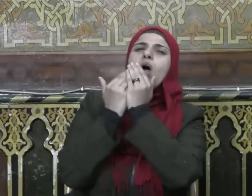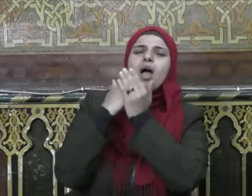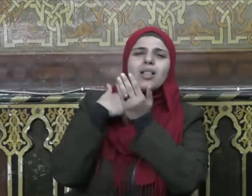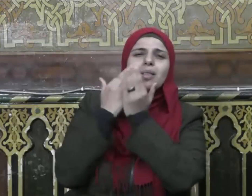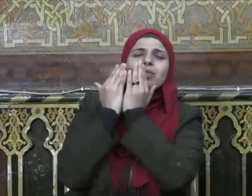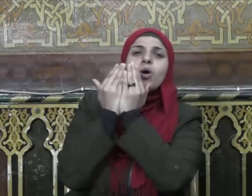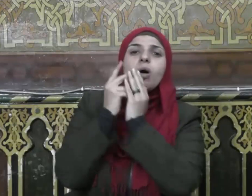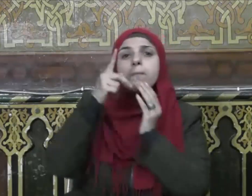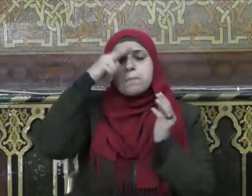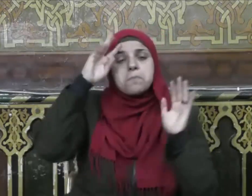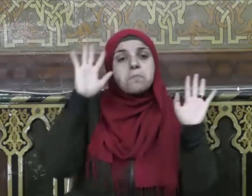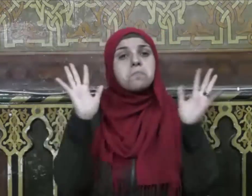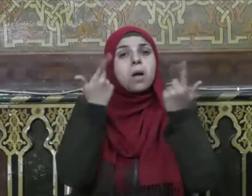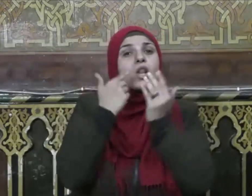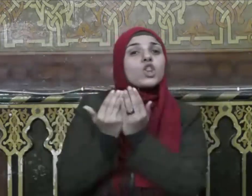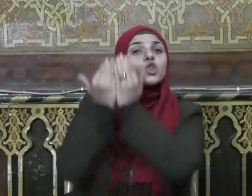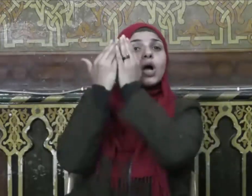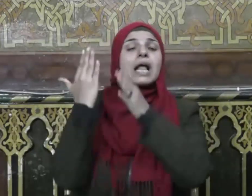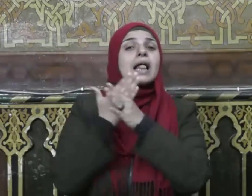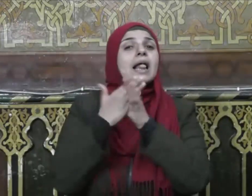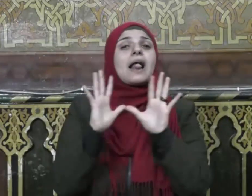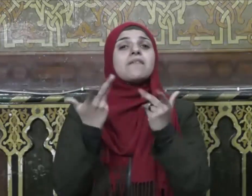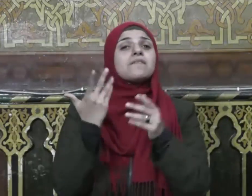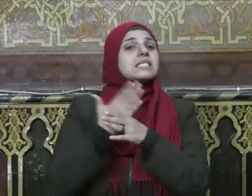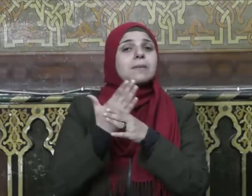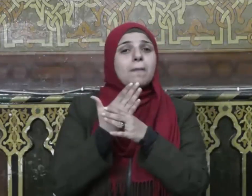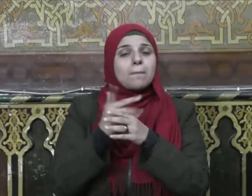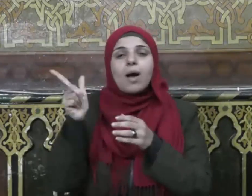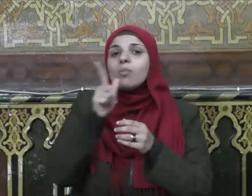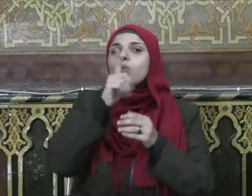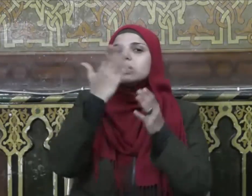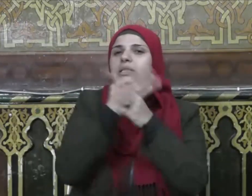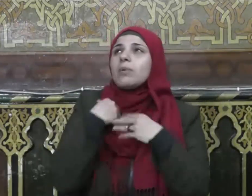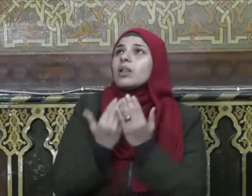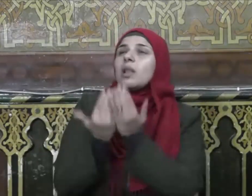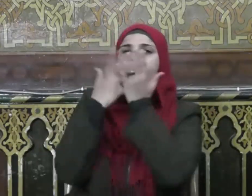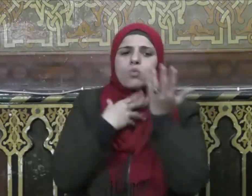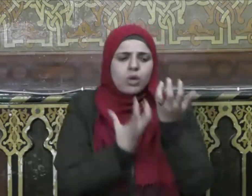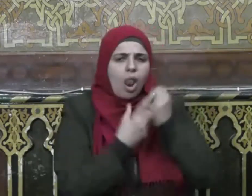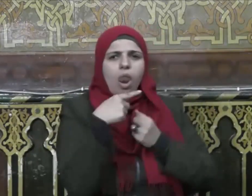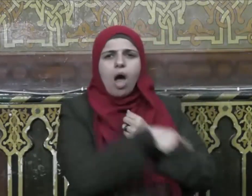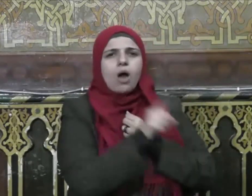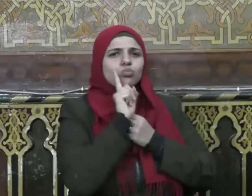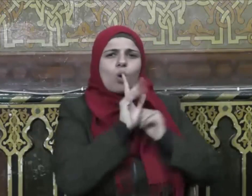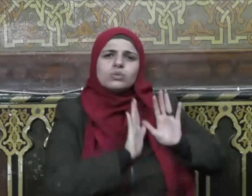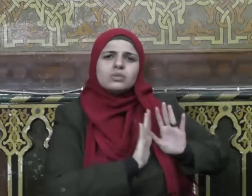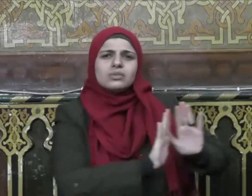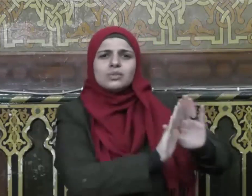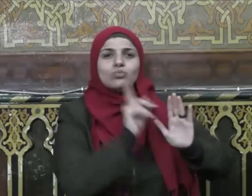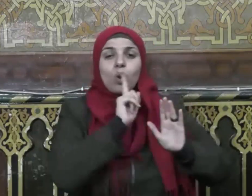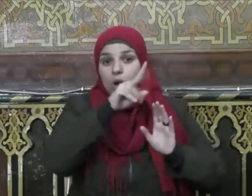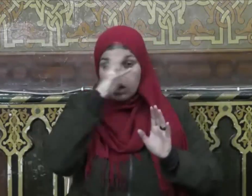ومما يستجيرونني قالوا من نارك قال وهل رأوا ناري